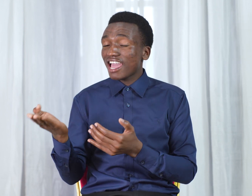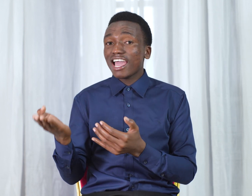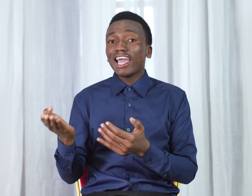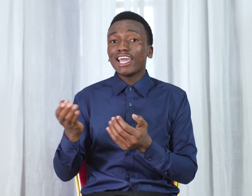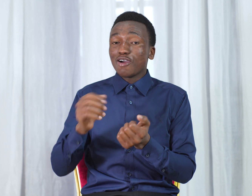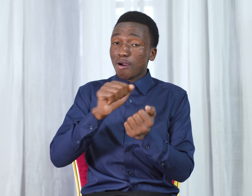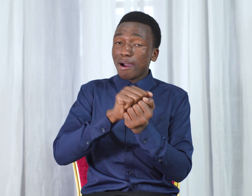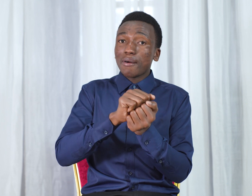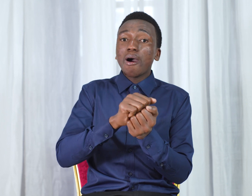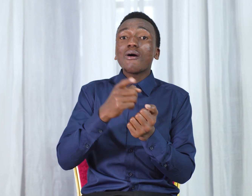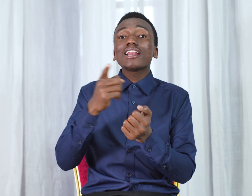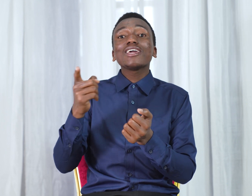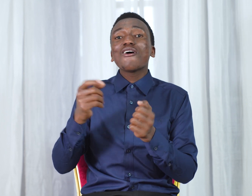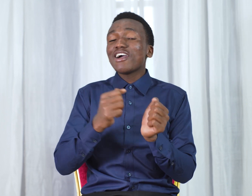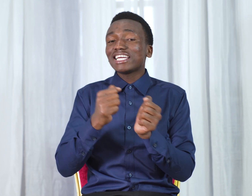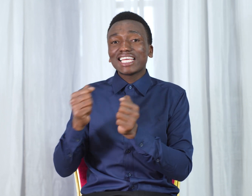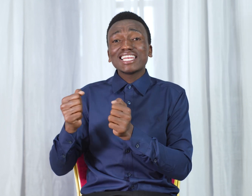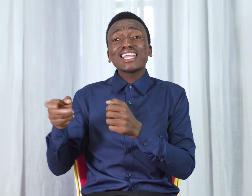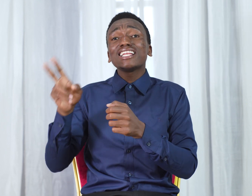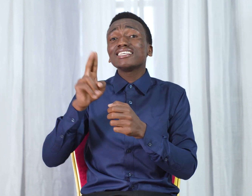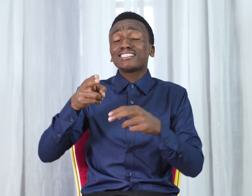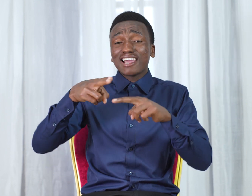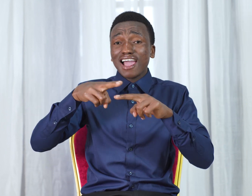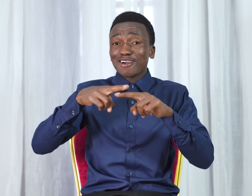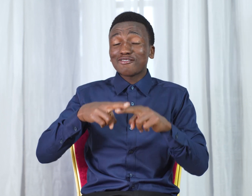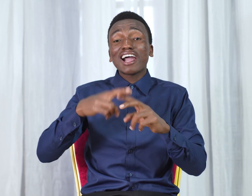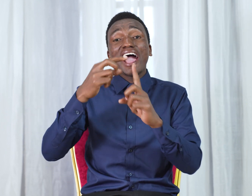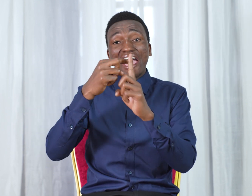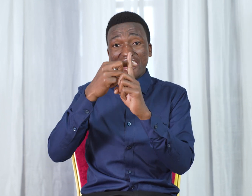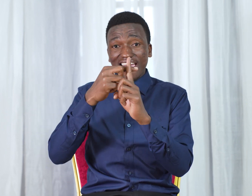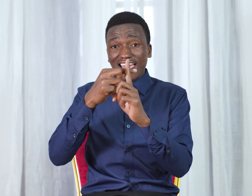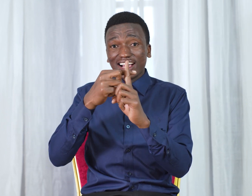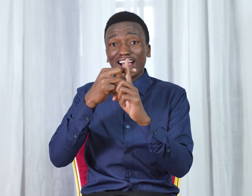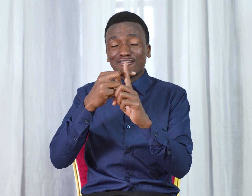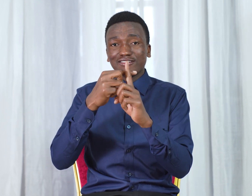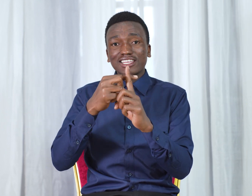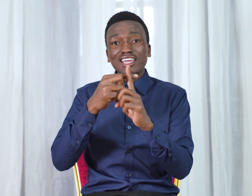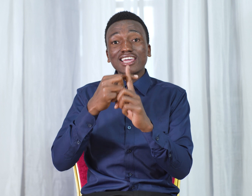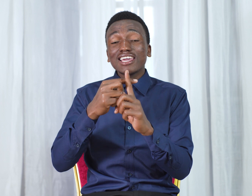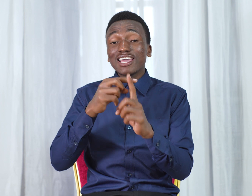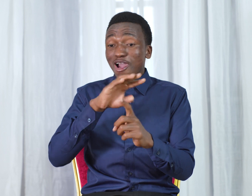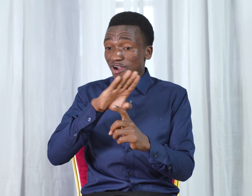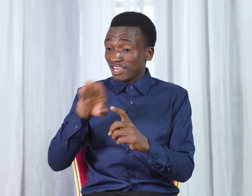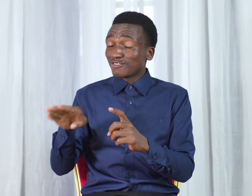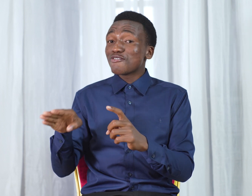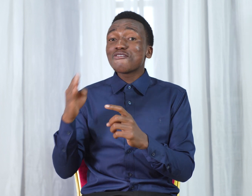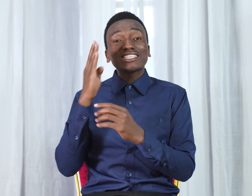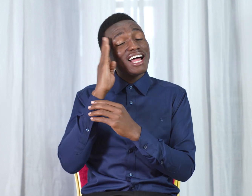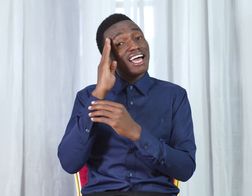Kwa mamo walio ya tenda licha Ya kuka heka runi Wakiju watara